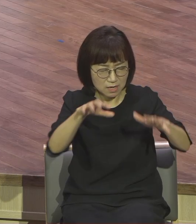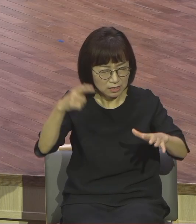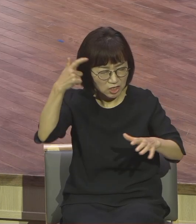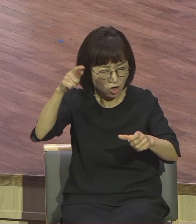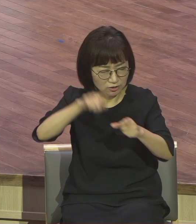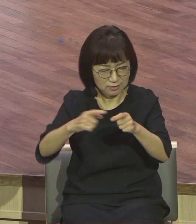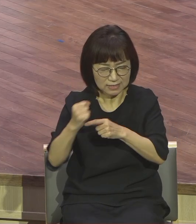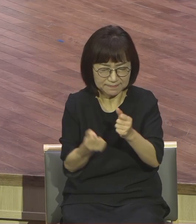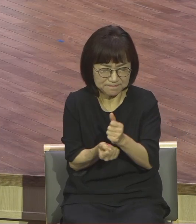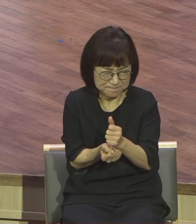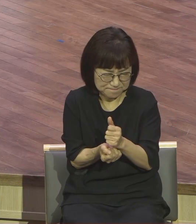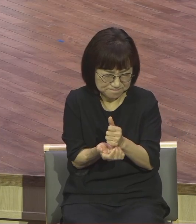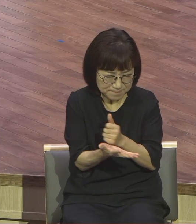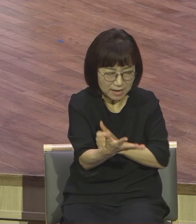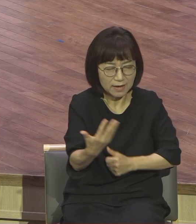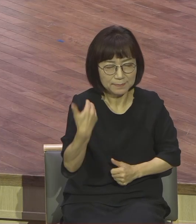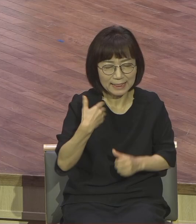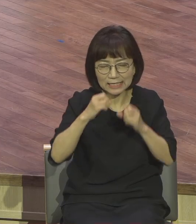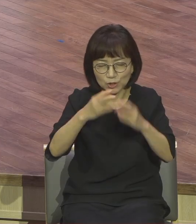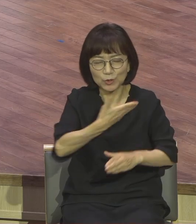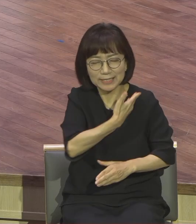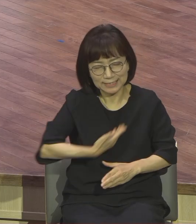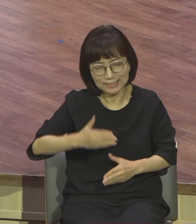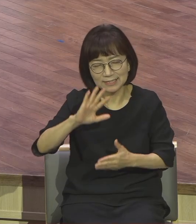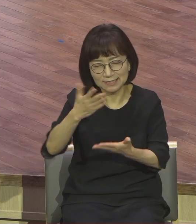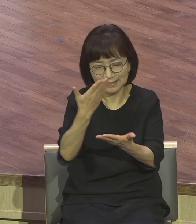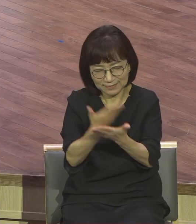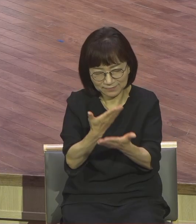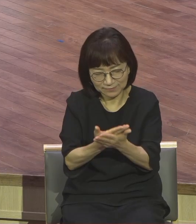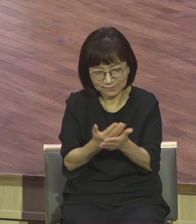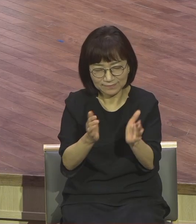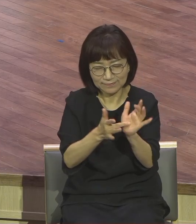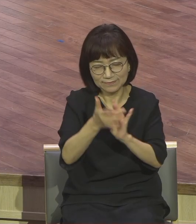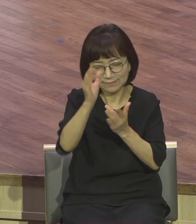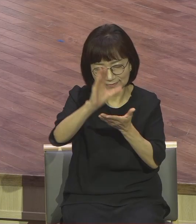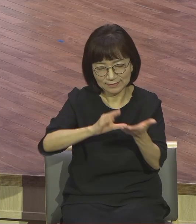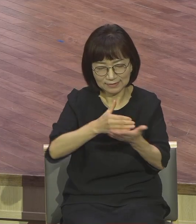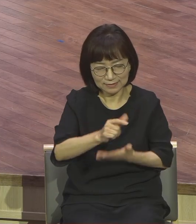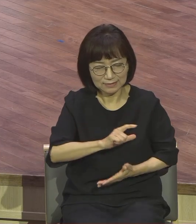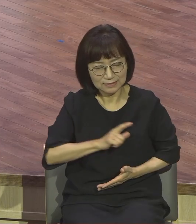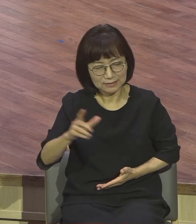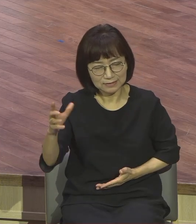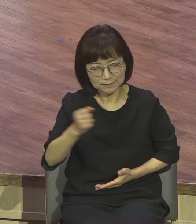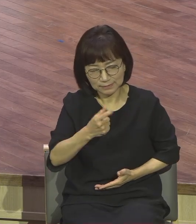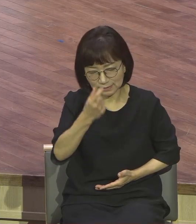전도 제자들이 되게 하야 주옵사사 예수의 성 받들어 기도합니다 아멘